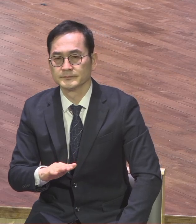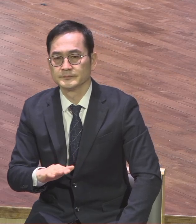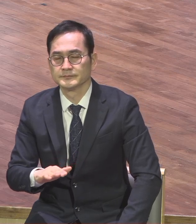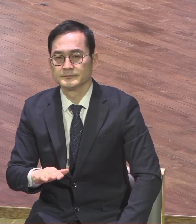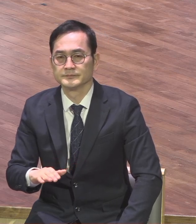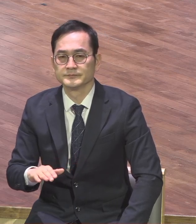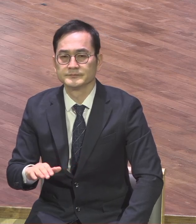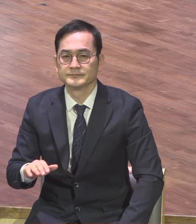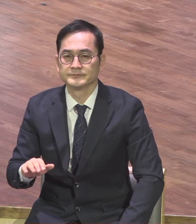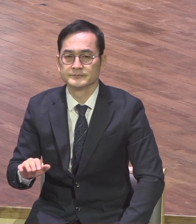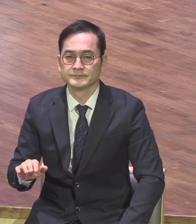아멘